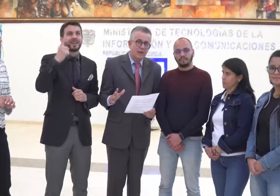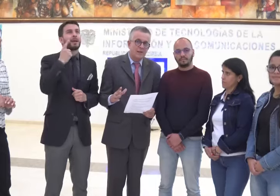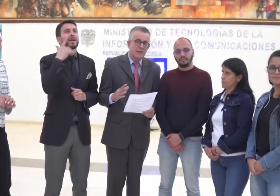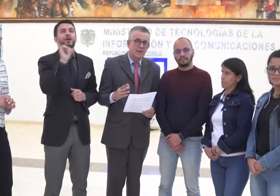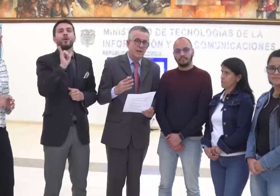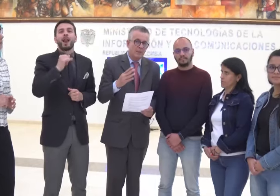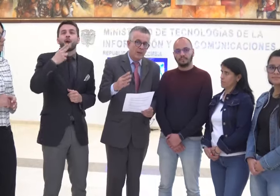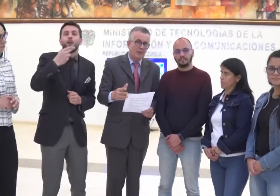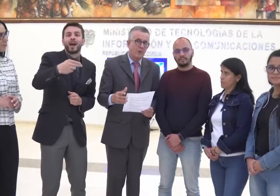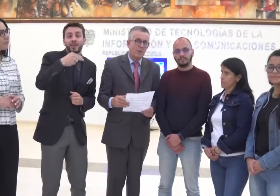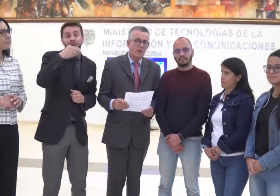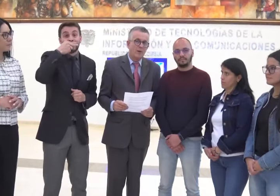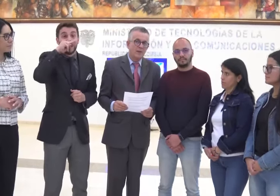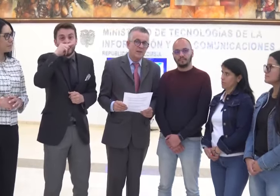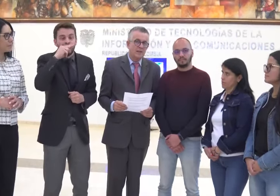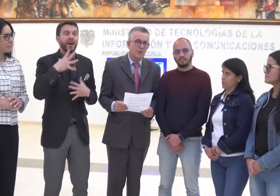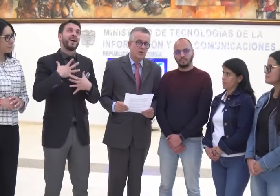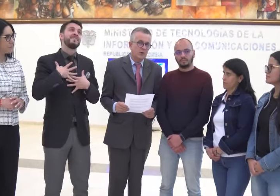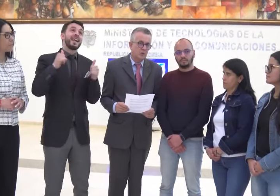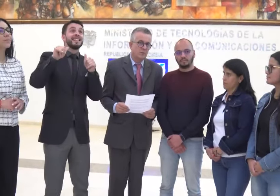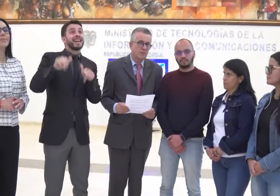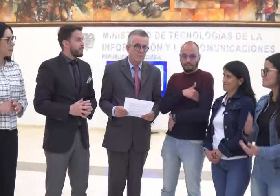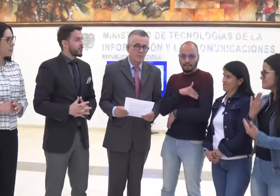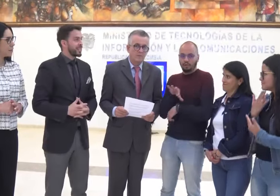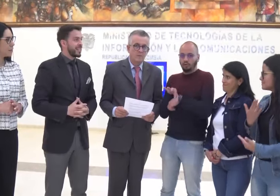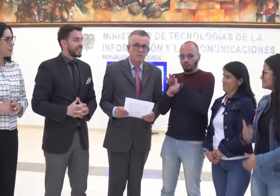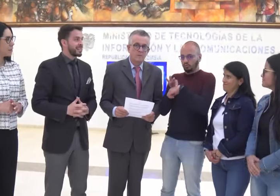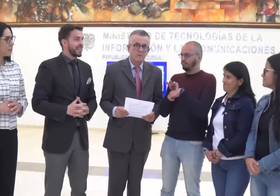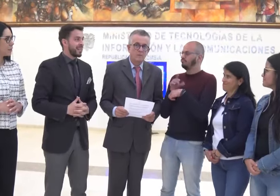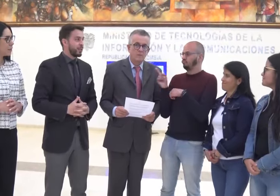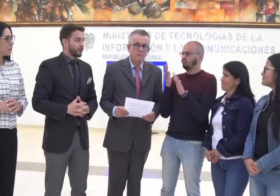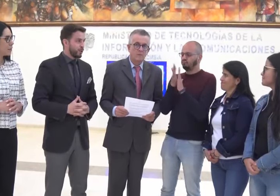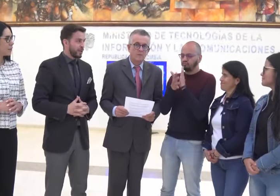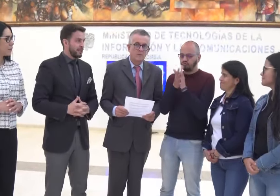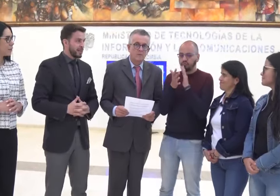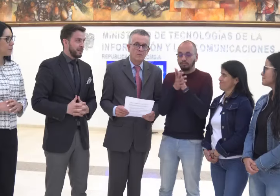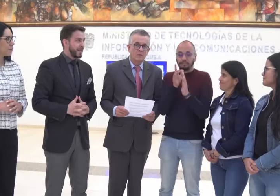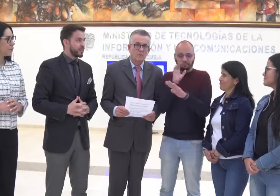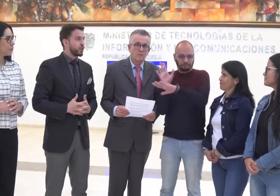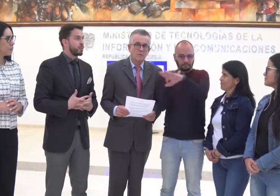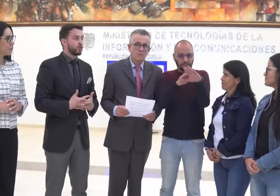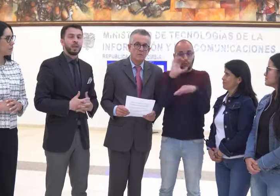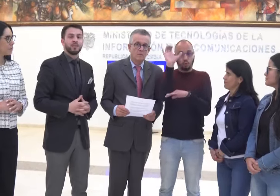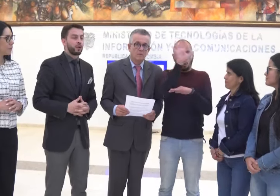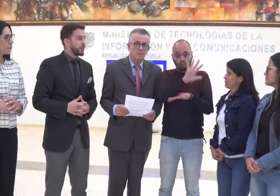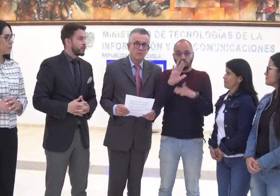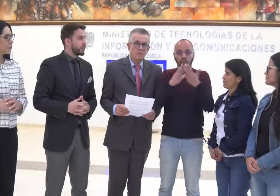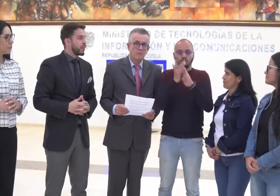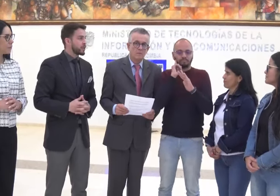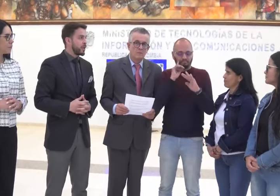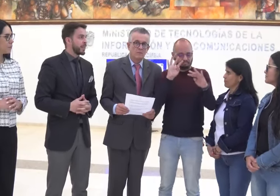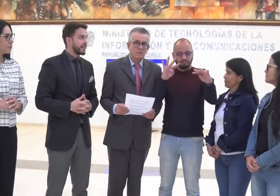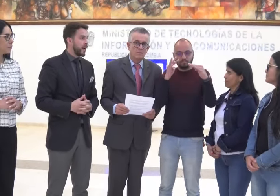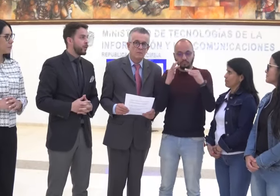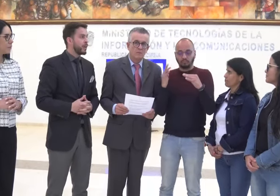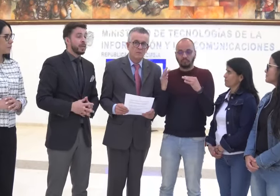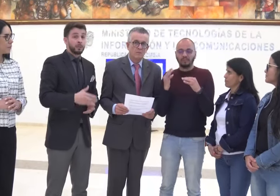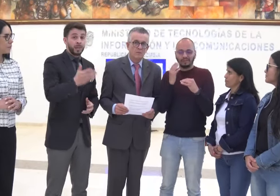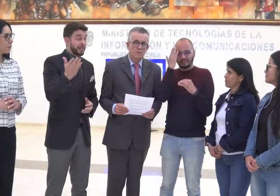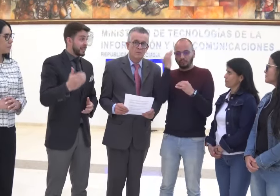feliz para que podamos avanzar en este proceso. Muchas gracias al doctor, al viceministro por toda la información que nos ha brindado pues les